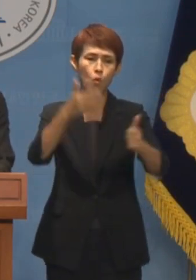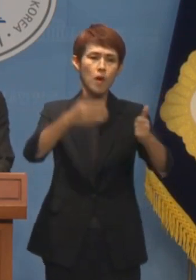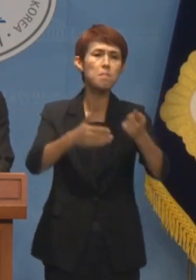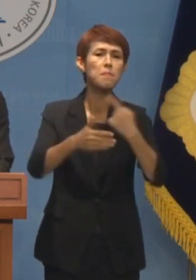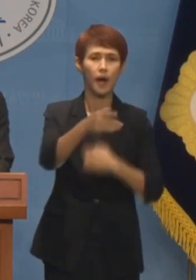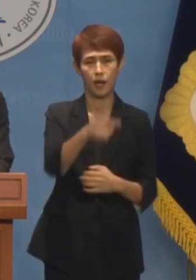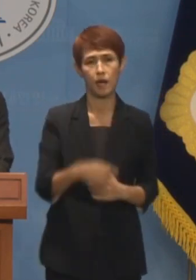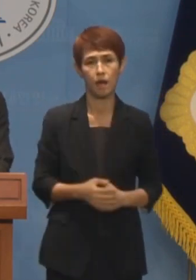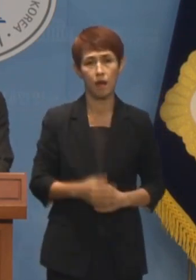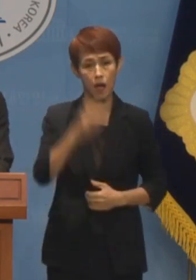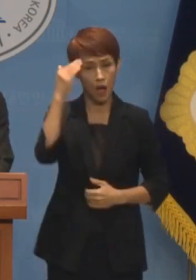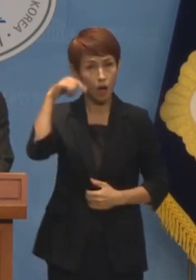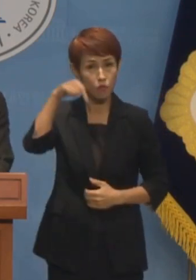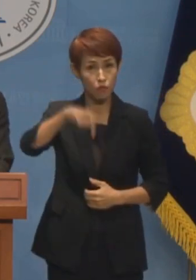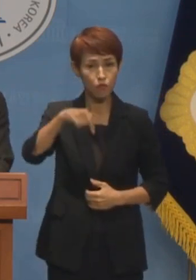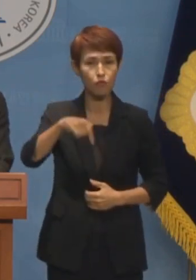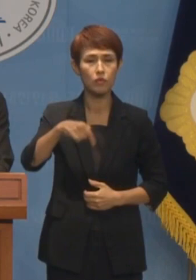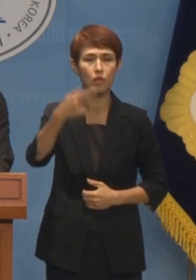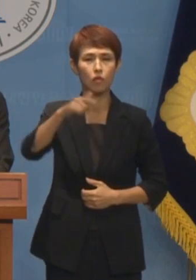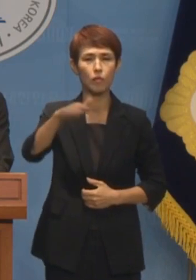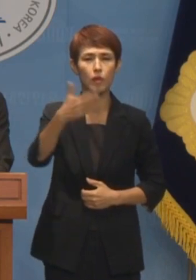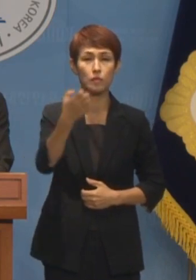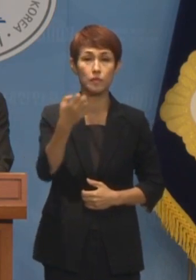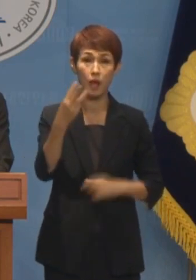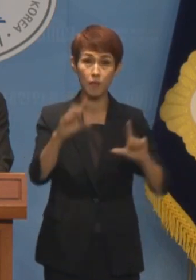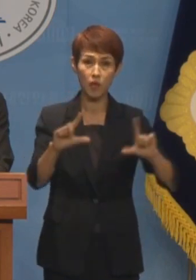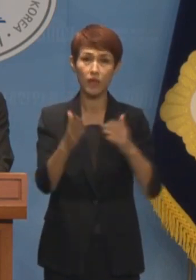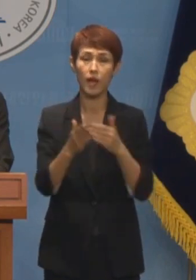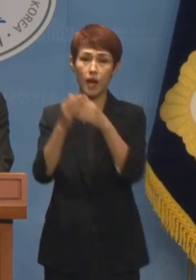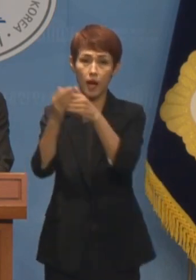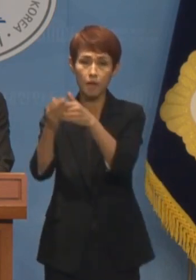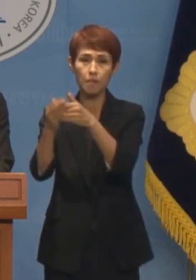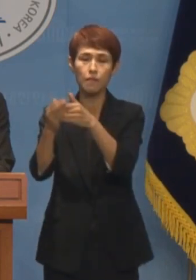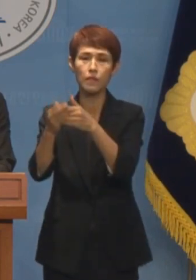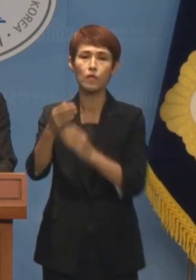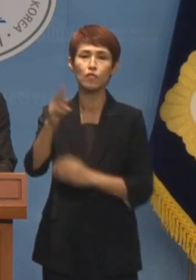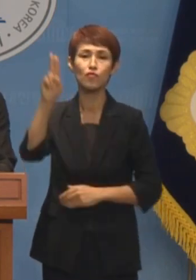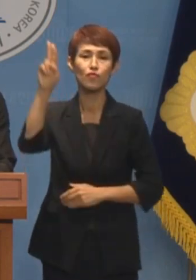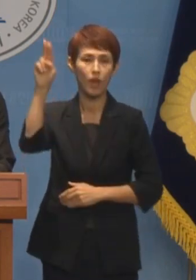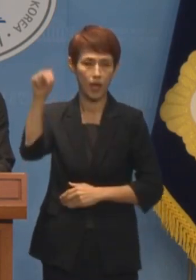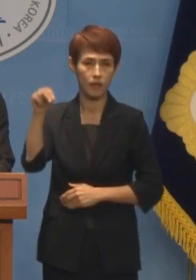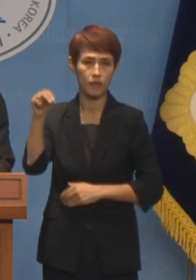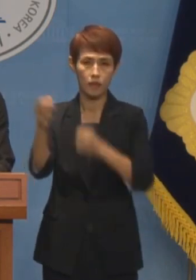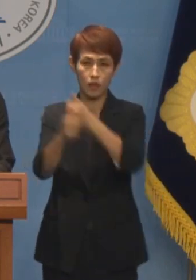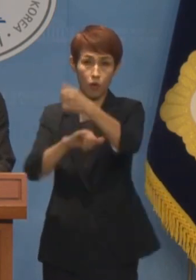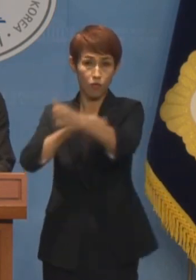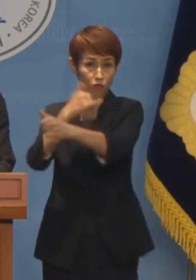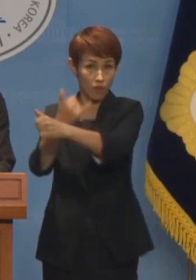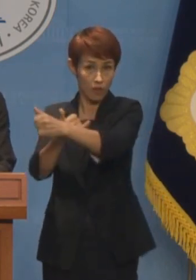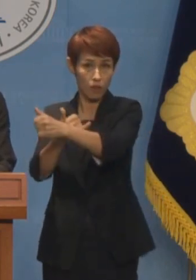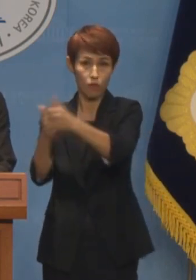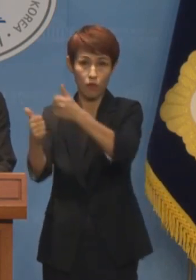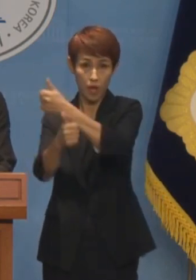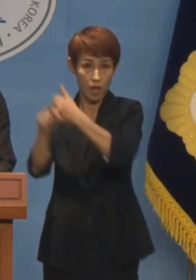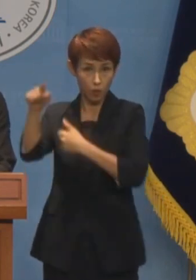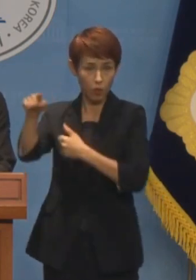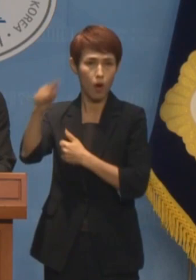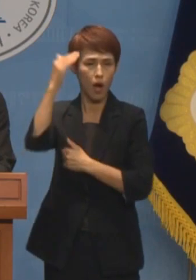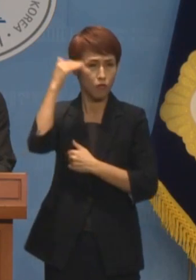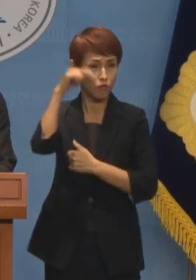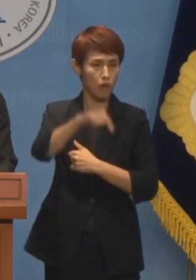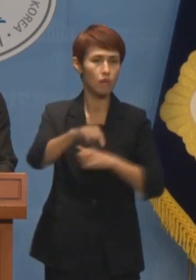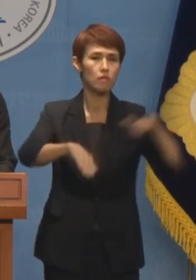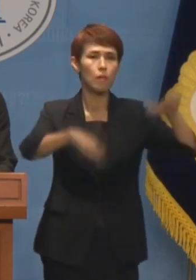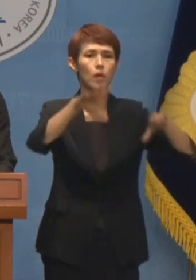우리나라가 1993년에 가입한 유엔인권위원회에서도 수차례 우리나라의 포괄적